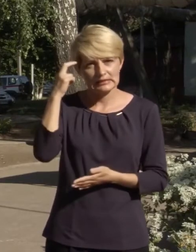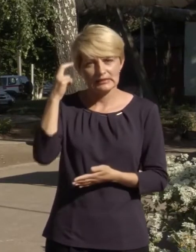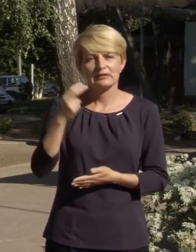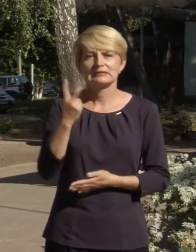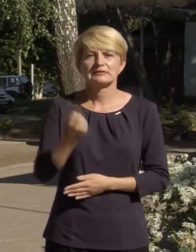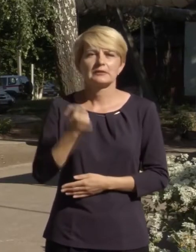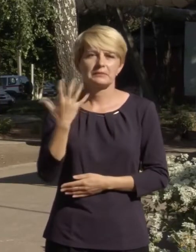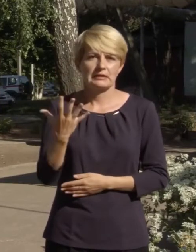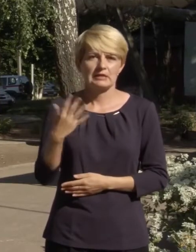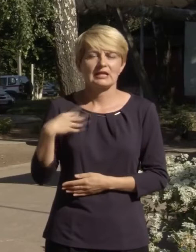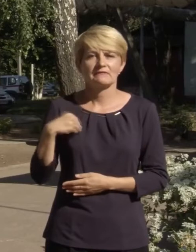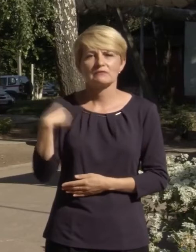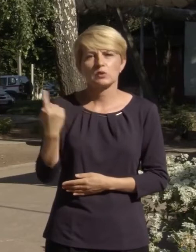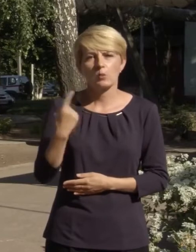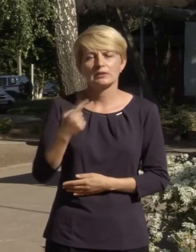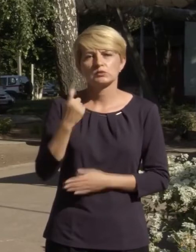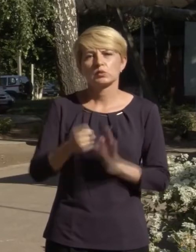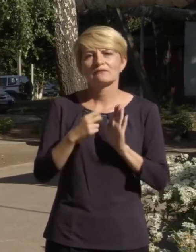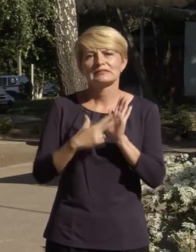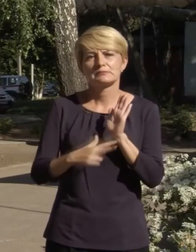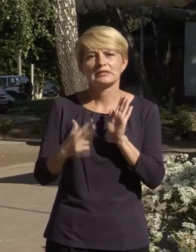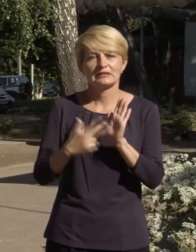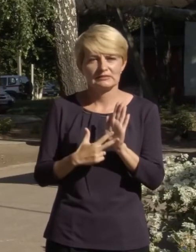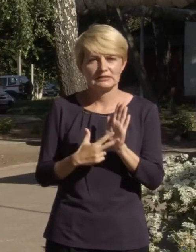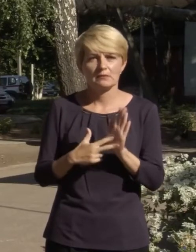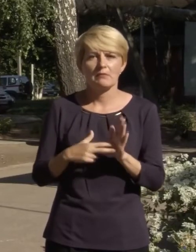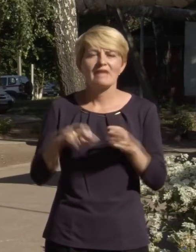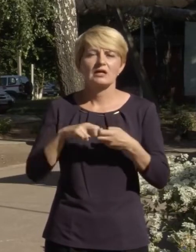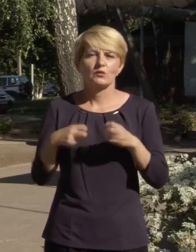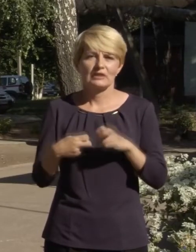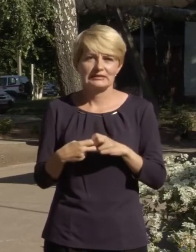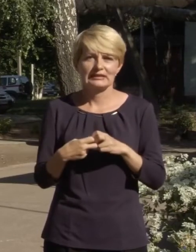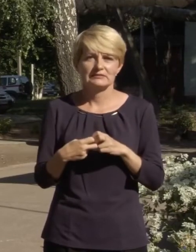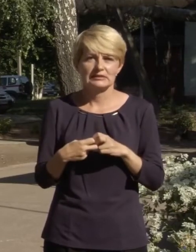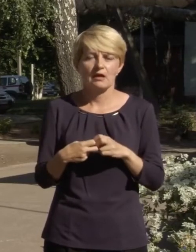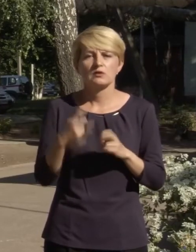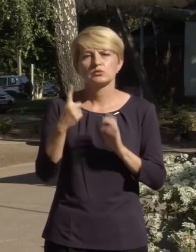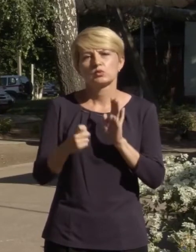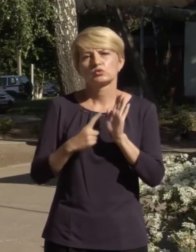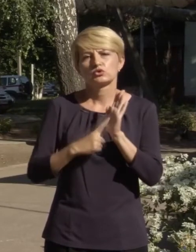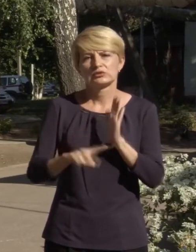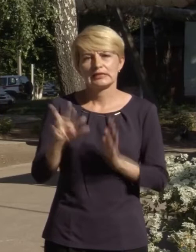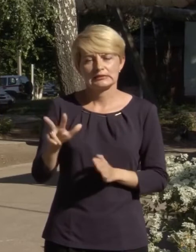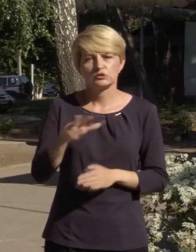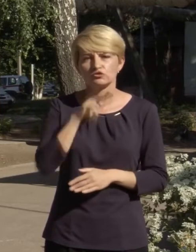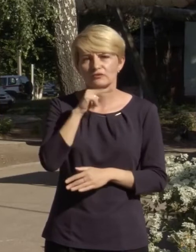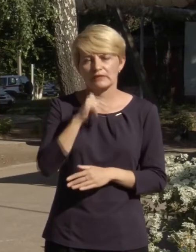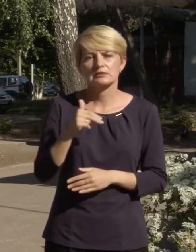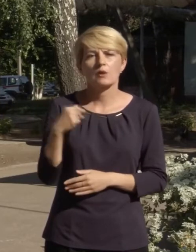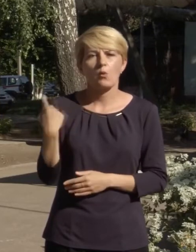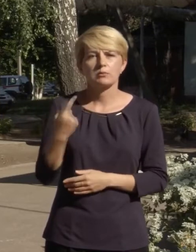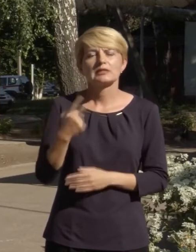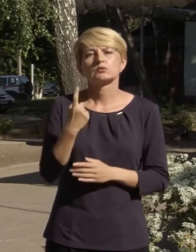215, Львівська область 188, Івано-Франківська область 163, Чернівецька